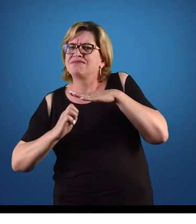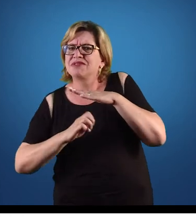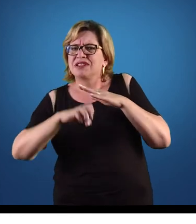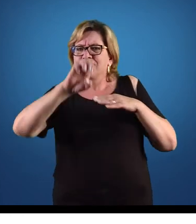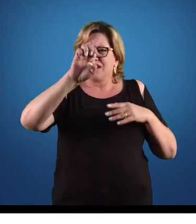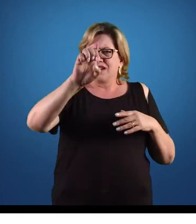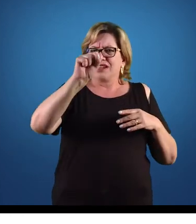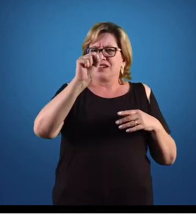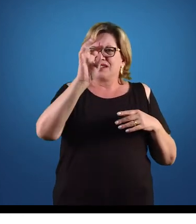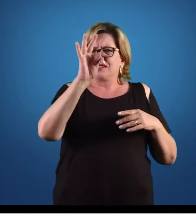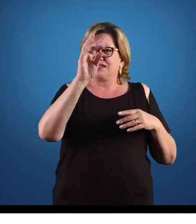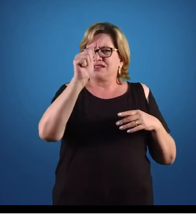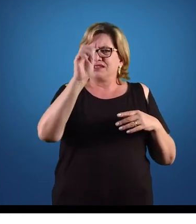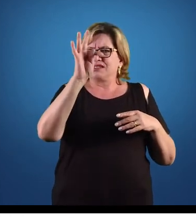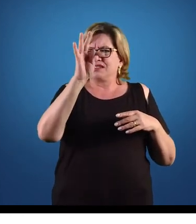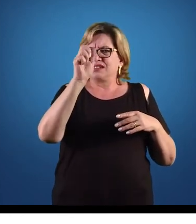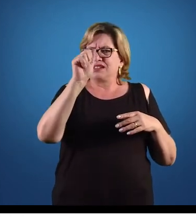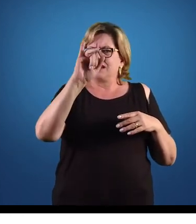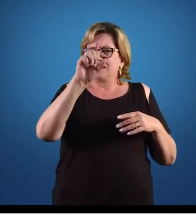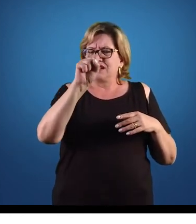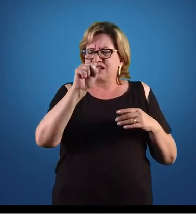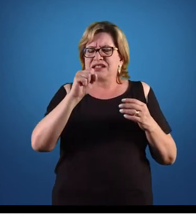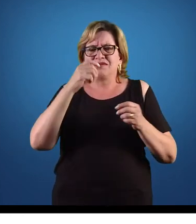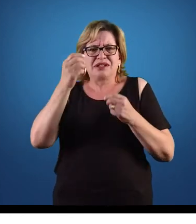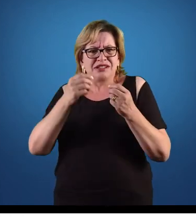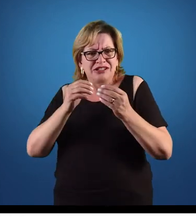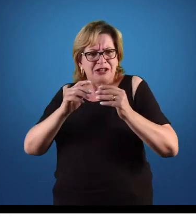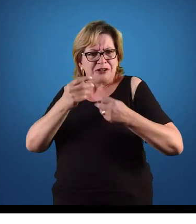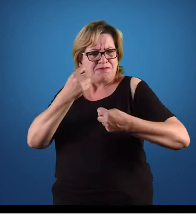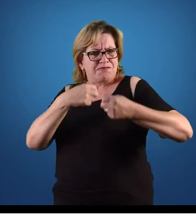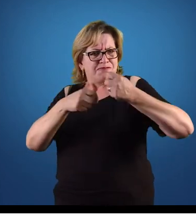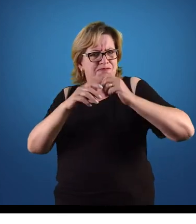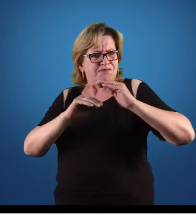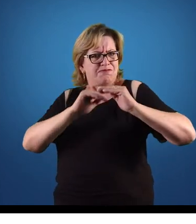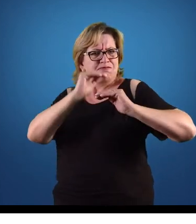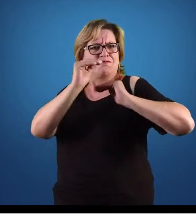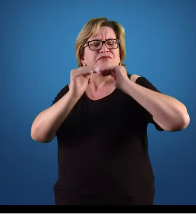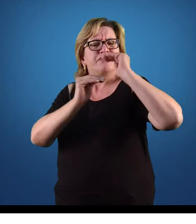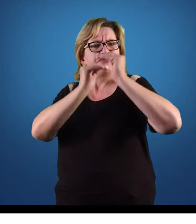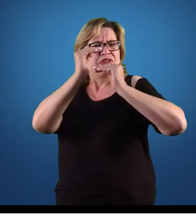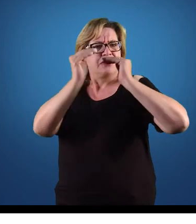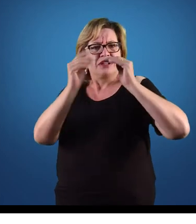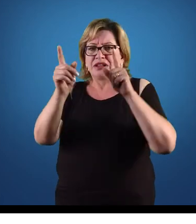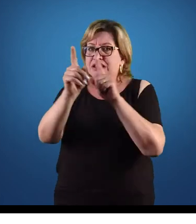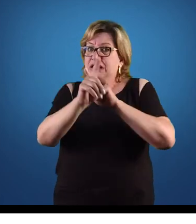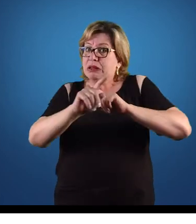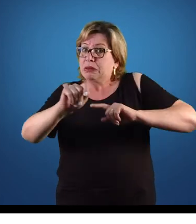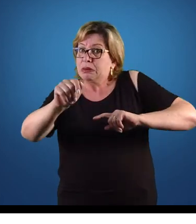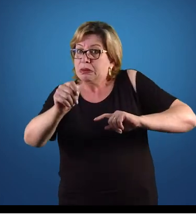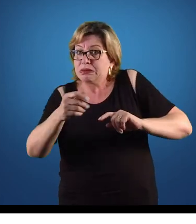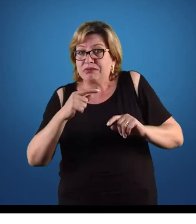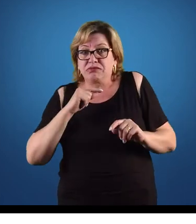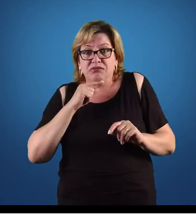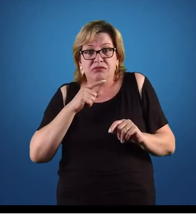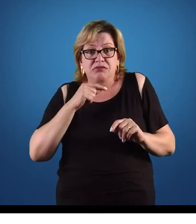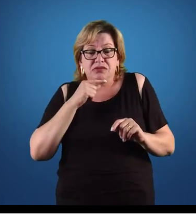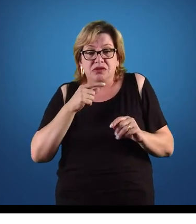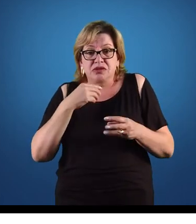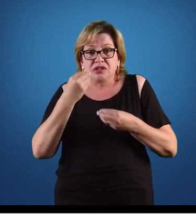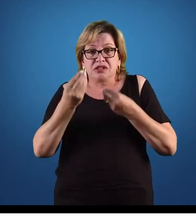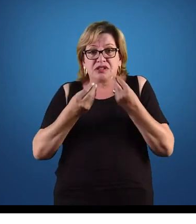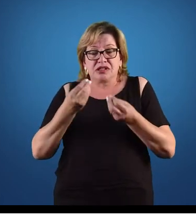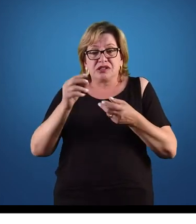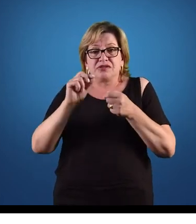para que o mercado se desenvolvesse não foram suficientes para que